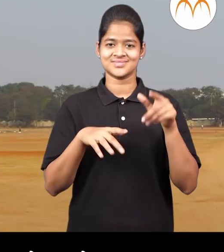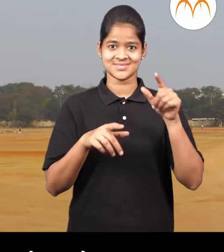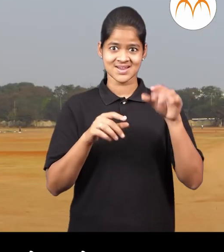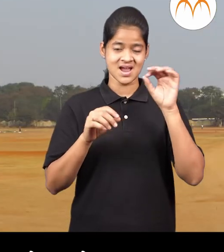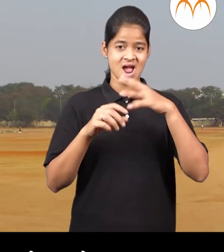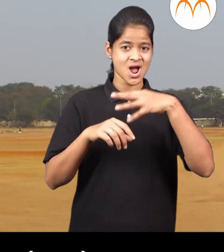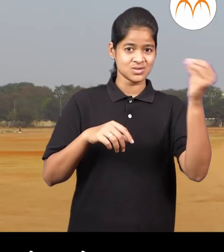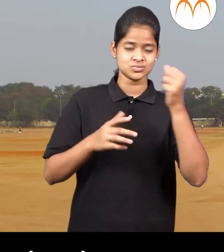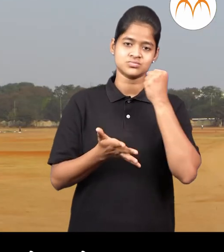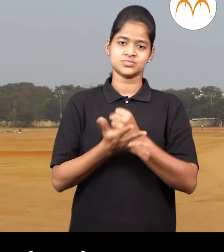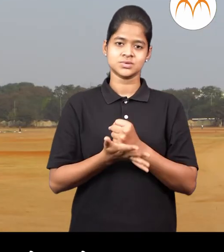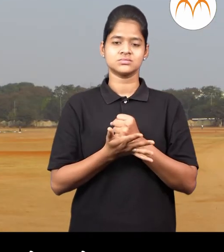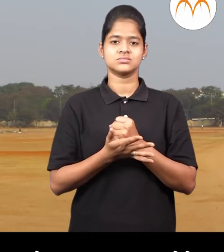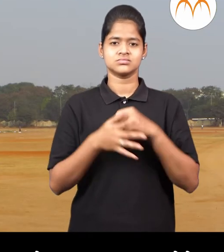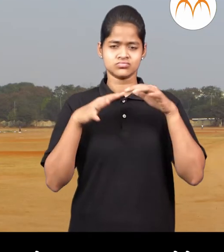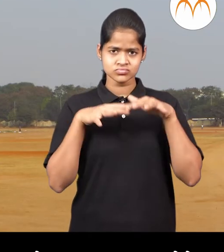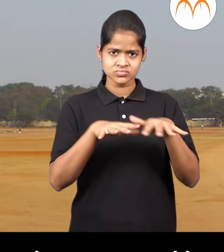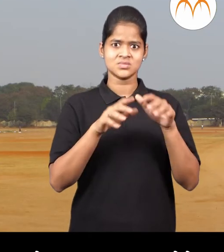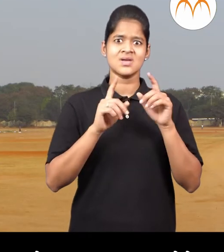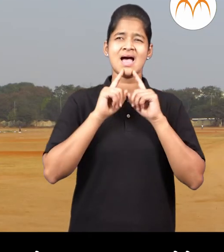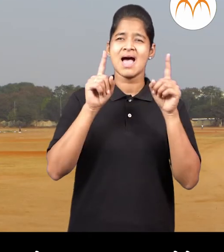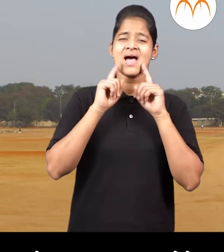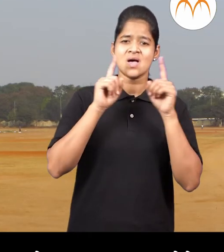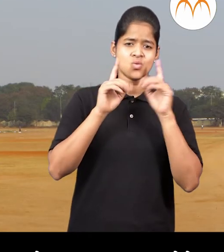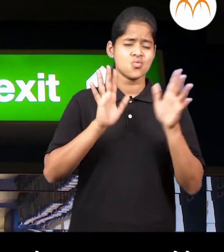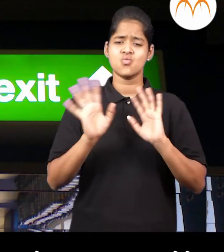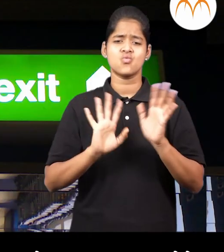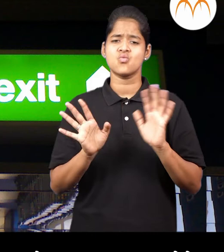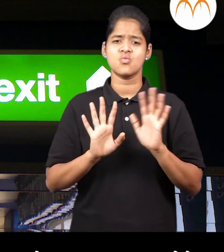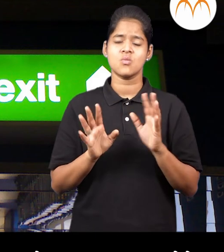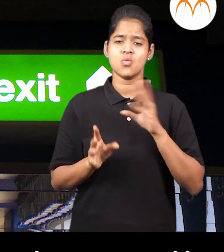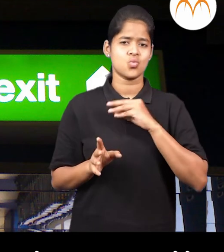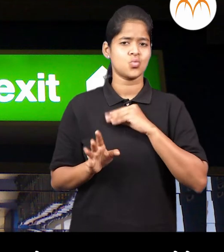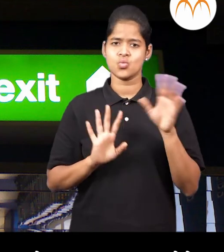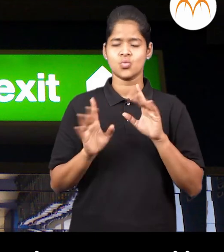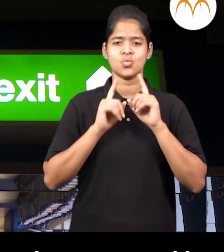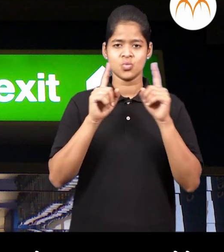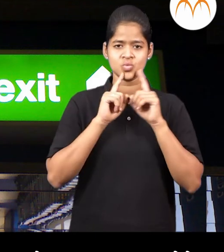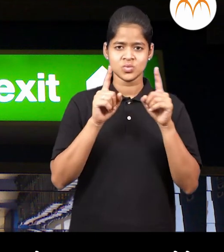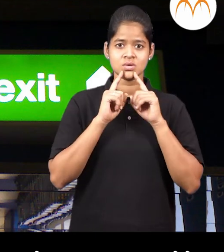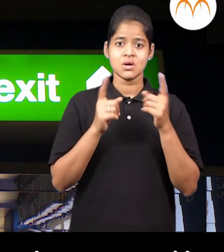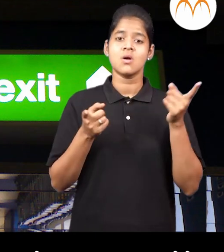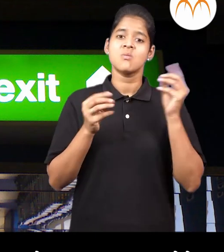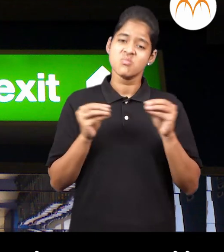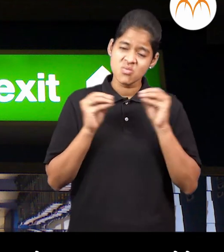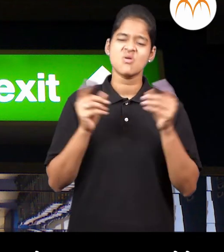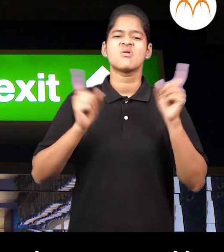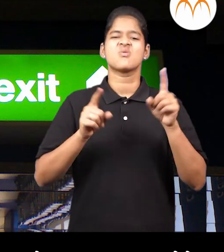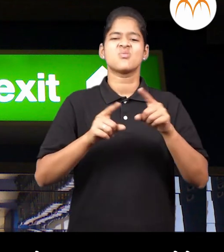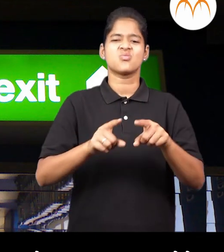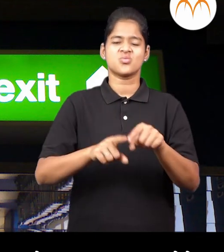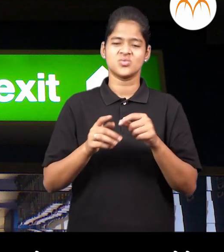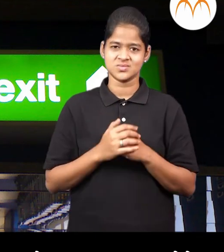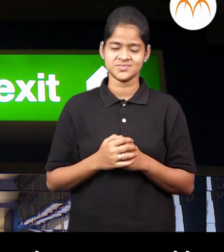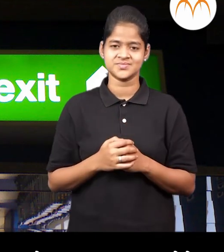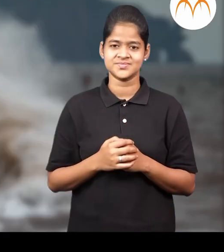मोक्रया जागेत जावे गर्दी गोंधल करू नहे भिती आणि गोंधला मोए जास्त